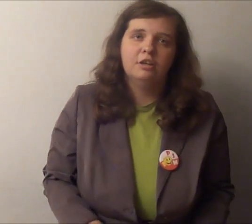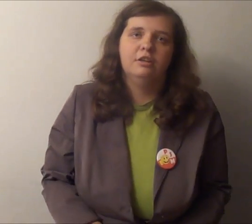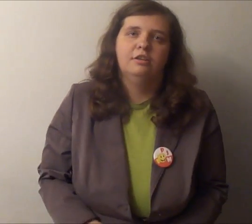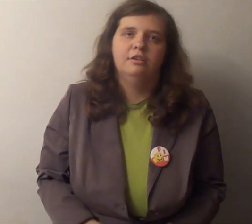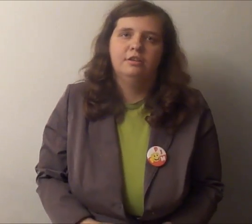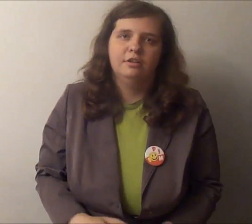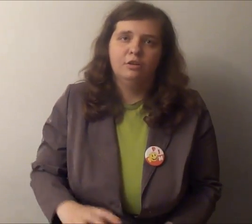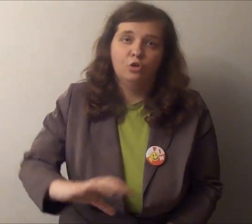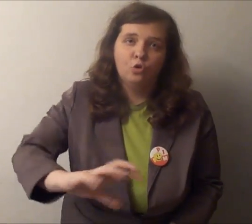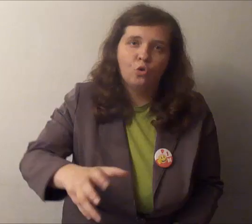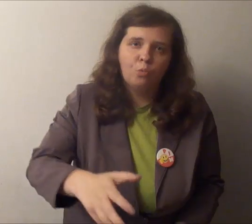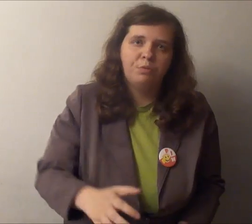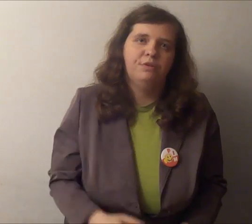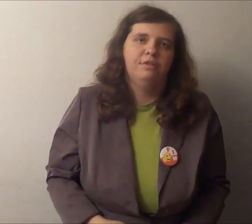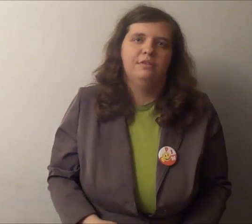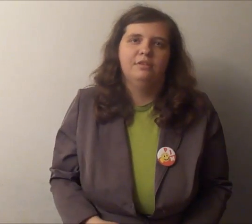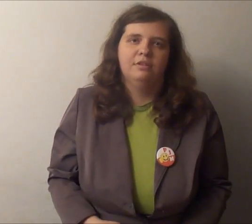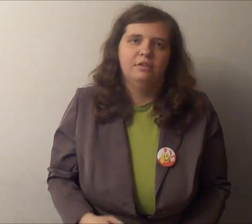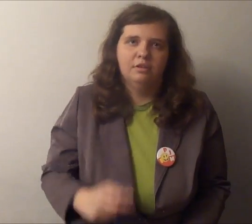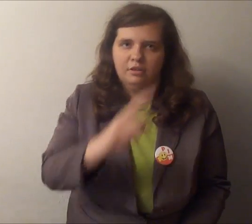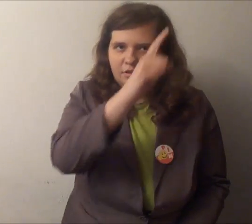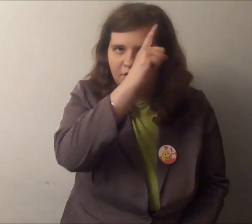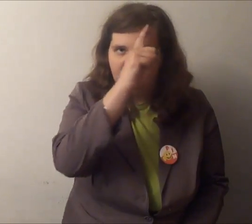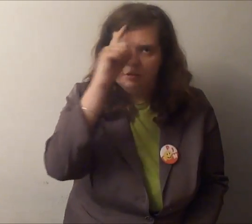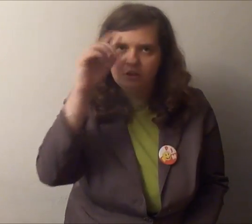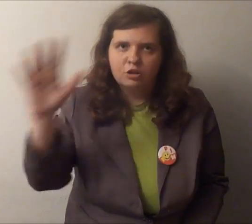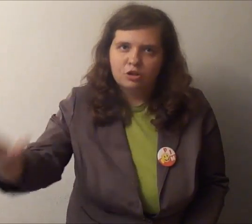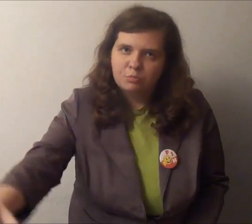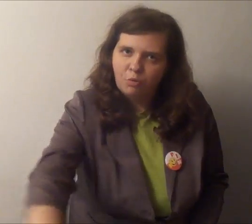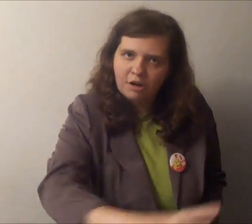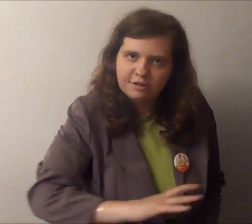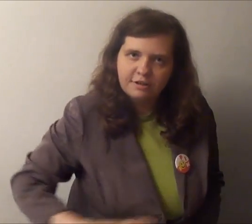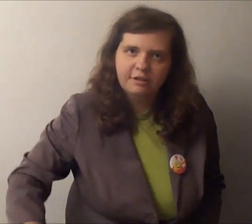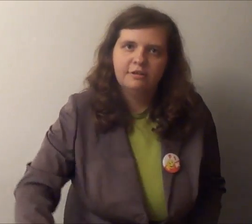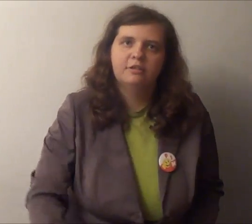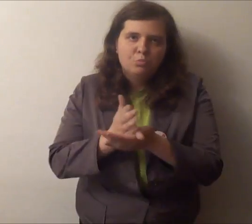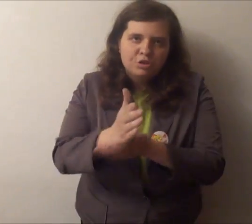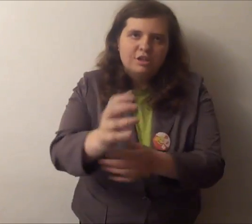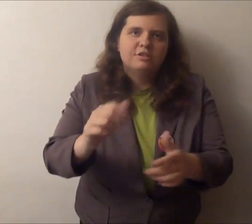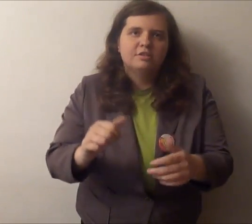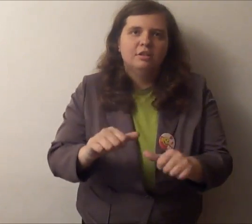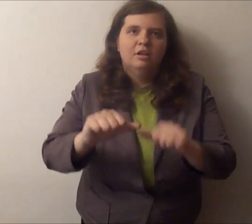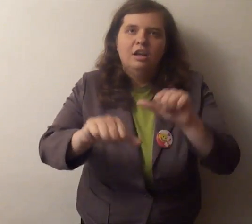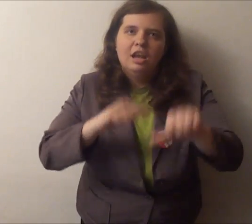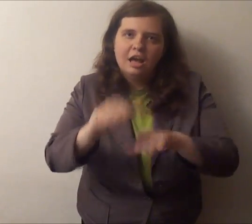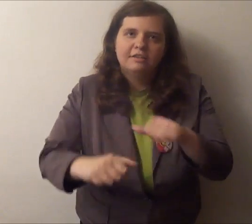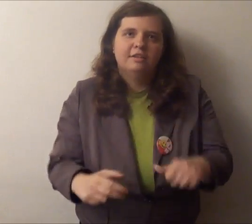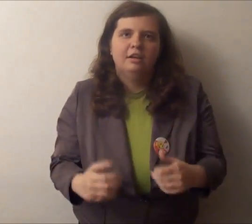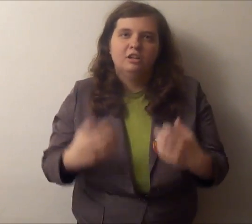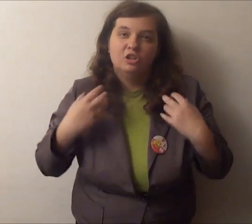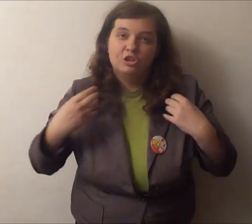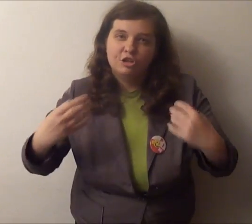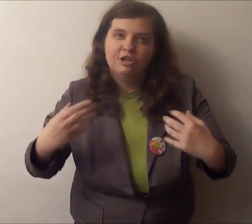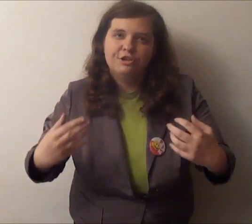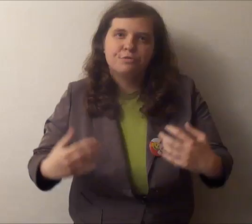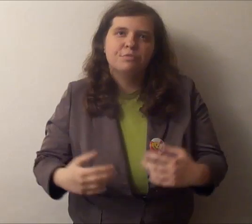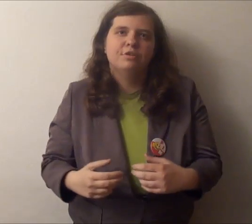grupy społecznej. Przez lata żyliśmy